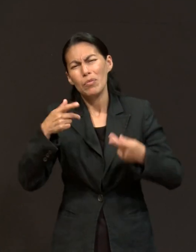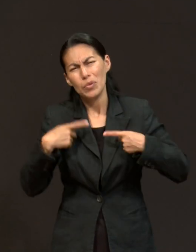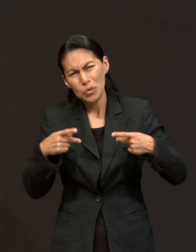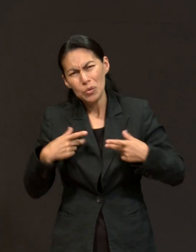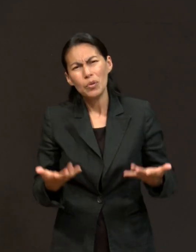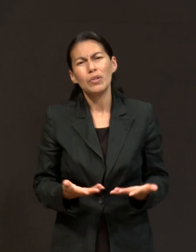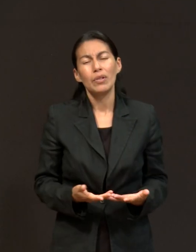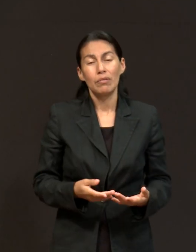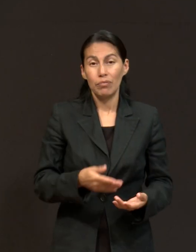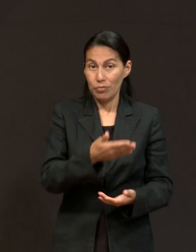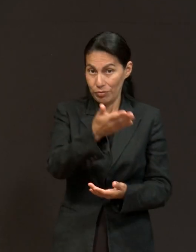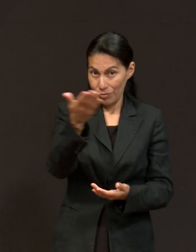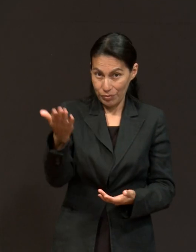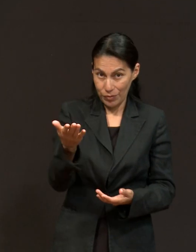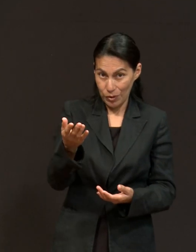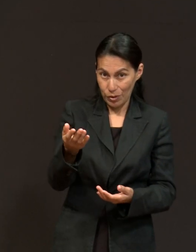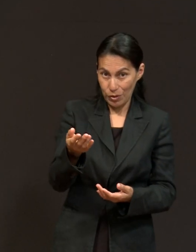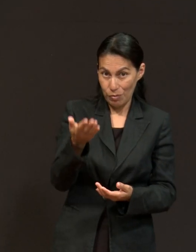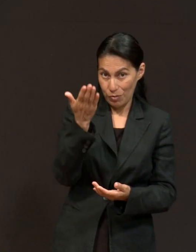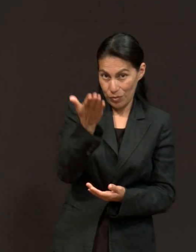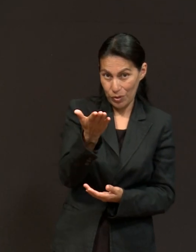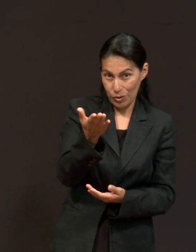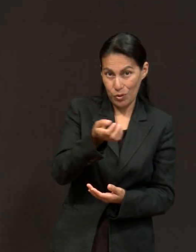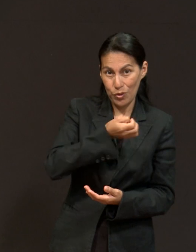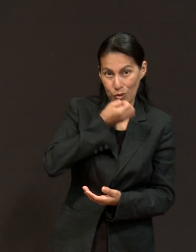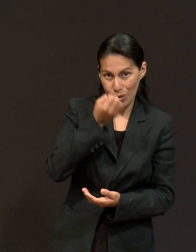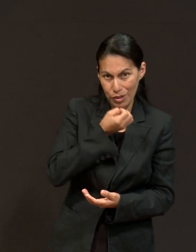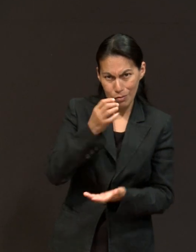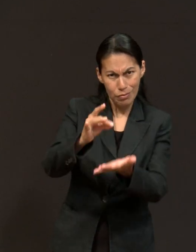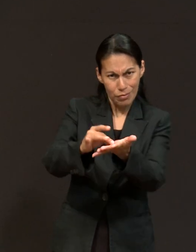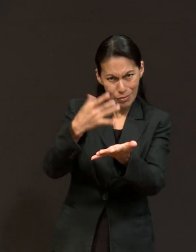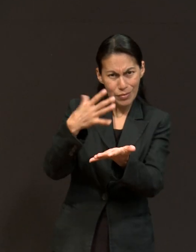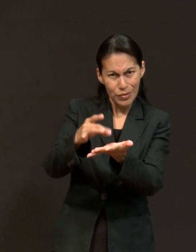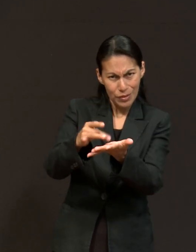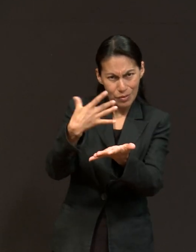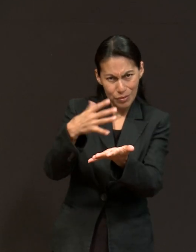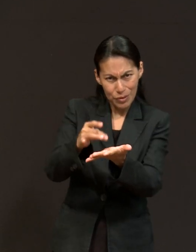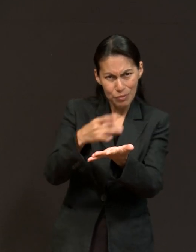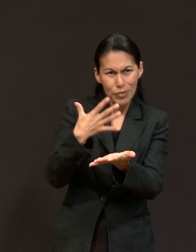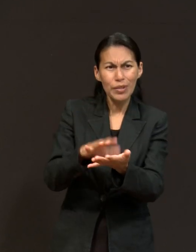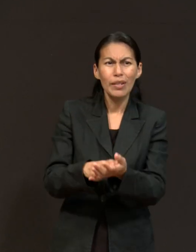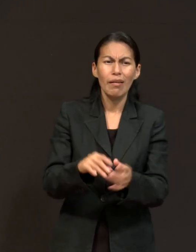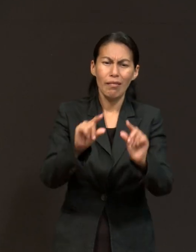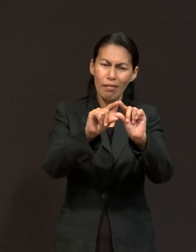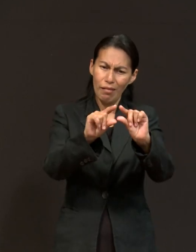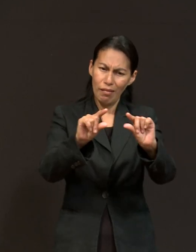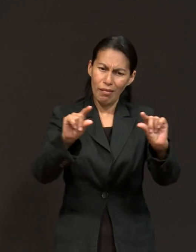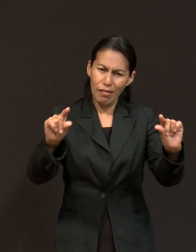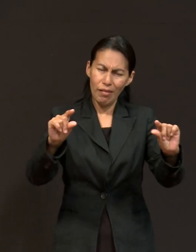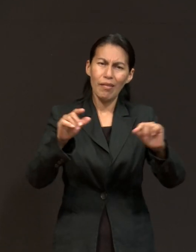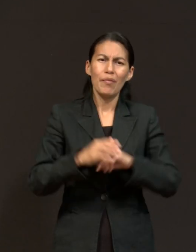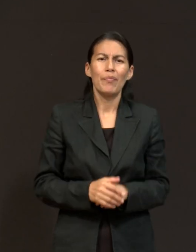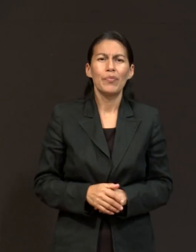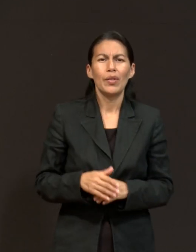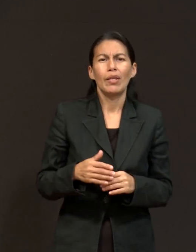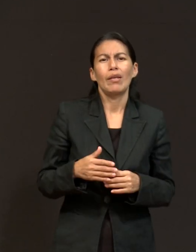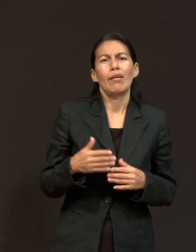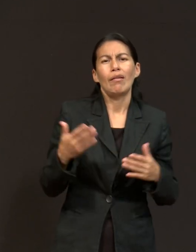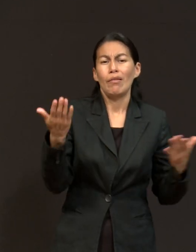ocasión, envíen sus pedidos de oración, a los medios que están pasando en pantalla, para que todos juntos